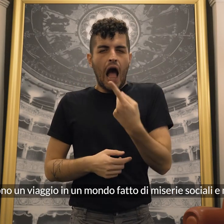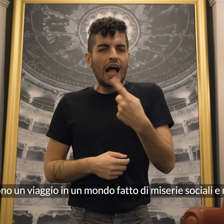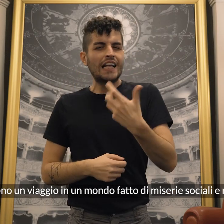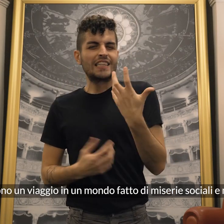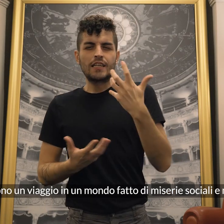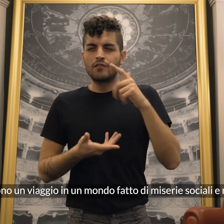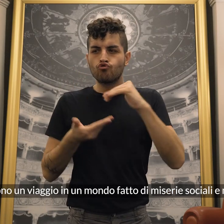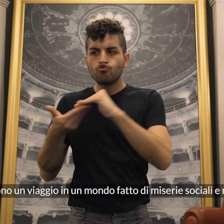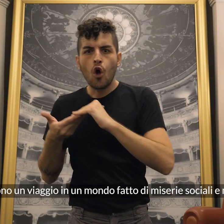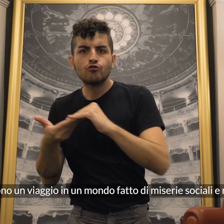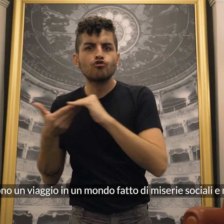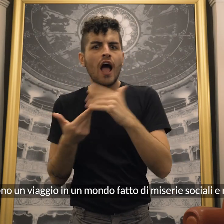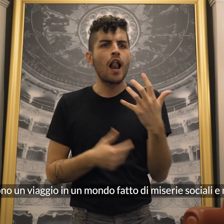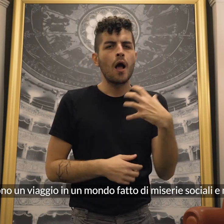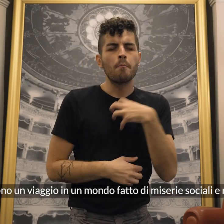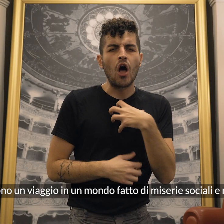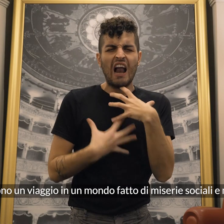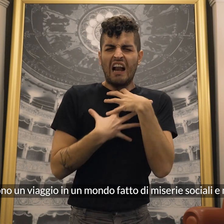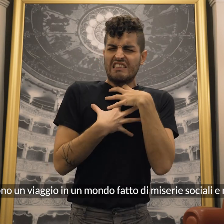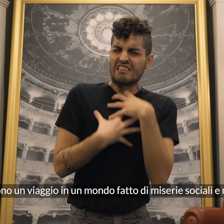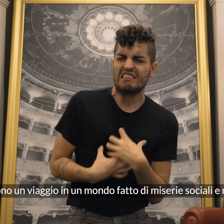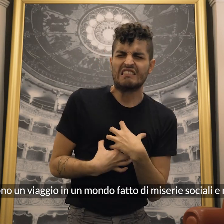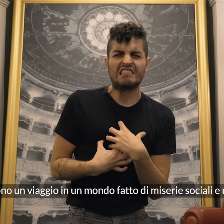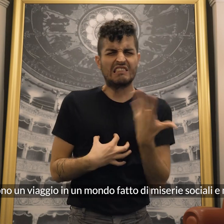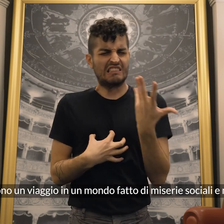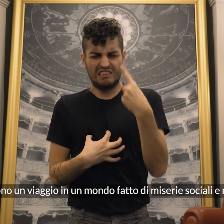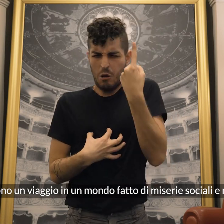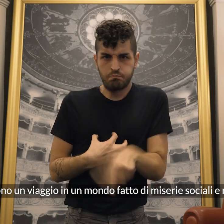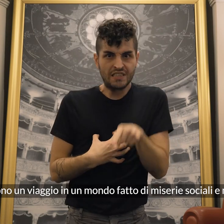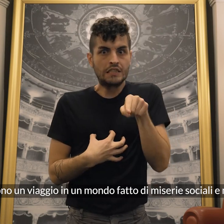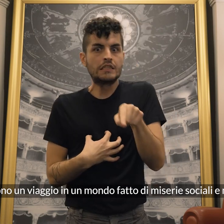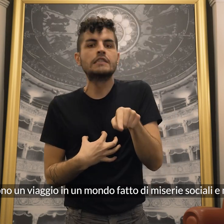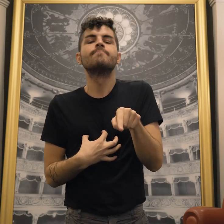viaggio in un mondo fatto di miserie sociali e morali.